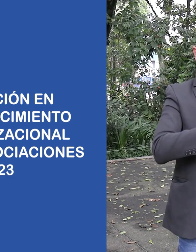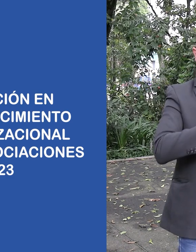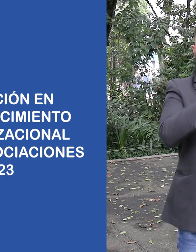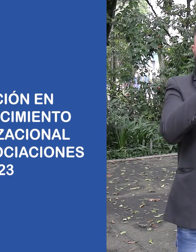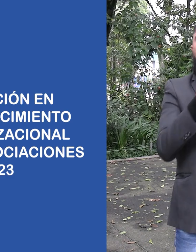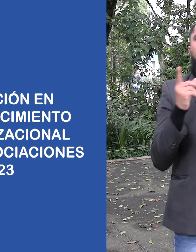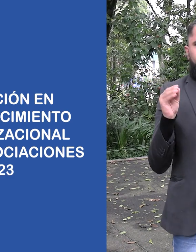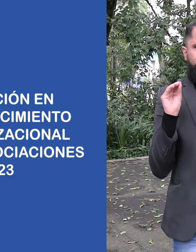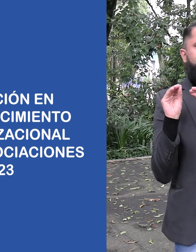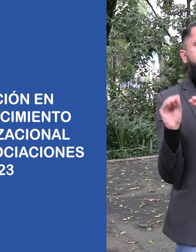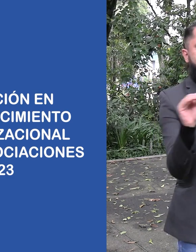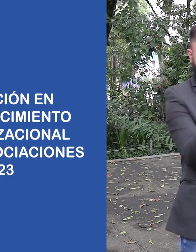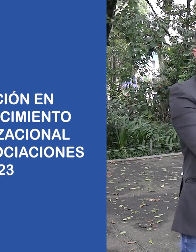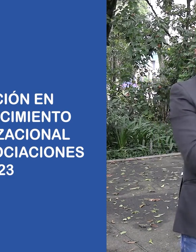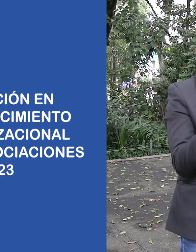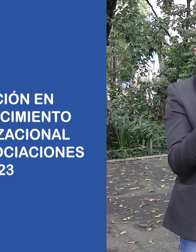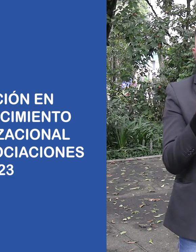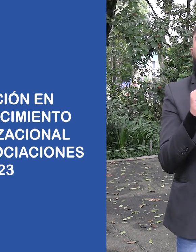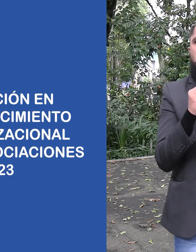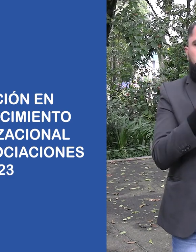Organizacional a las Asociaciones.